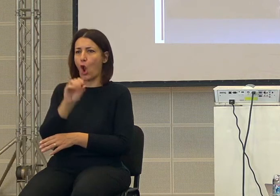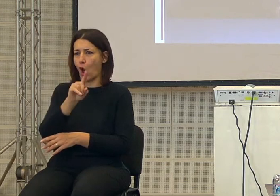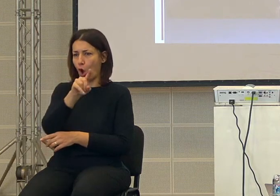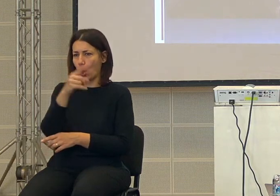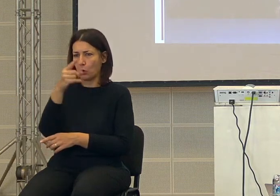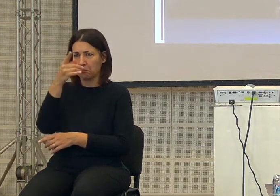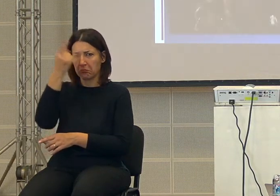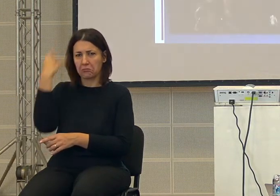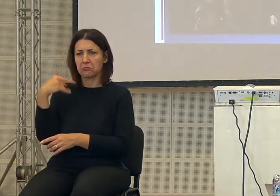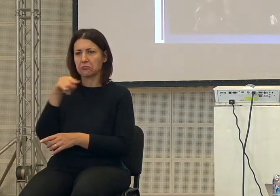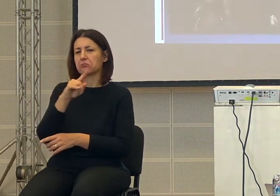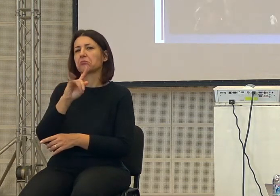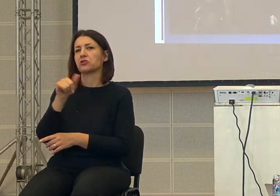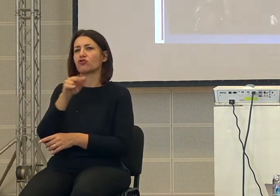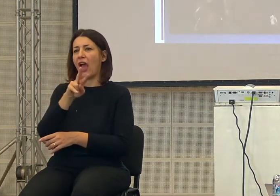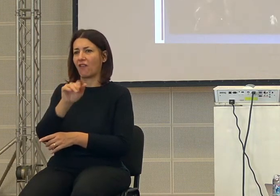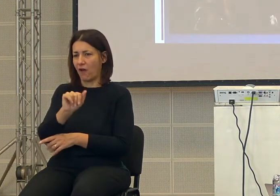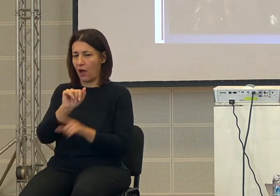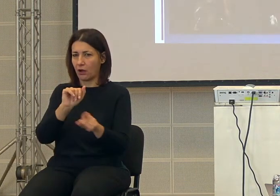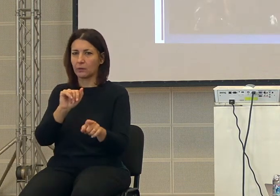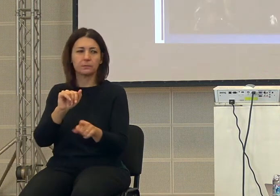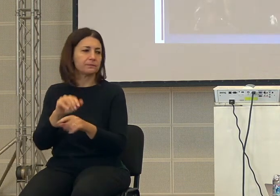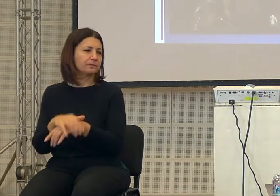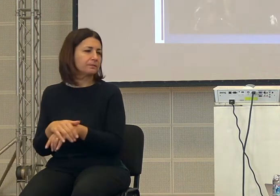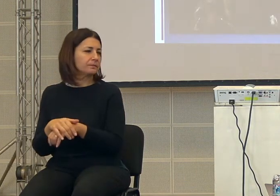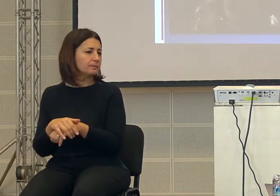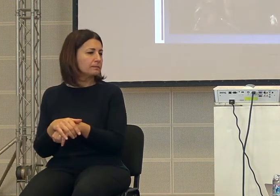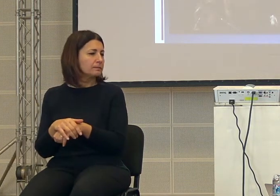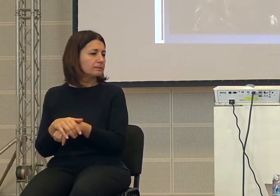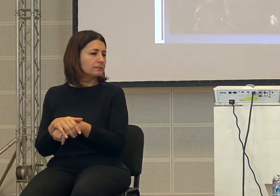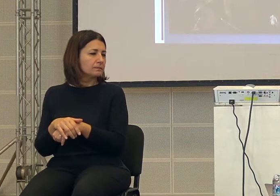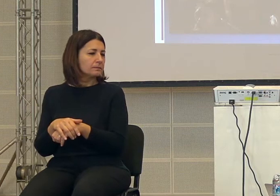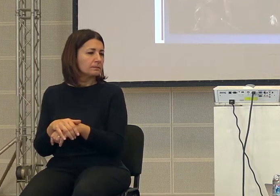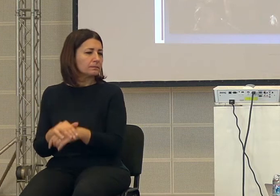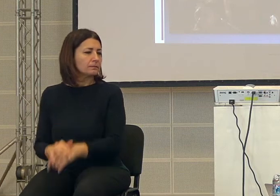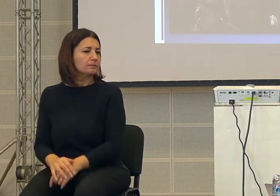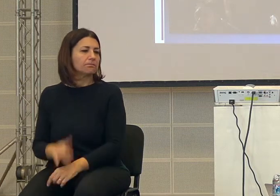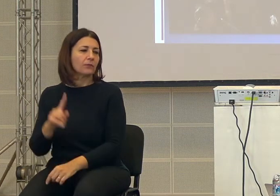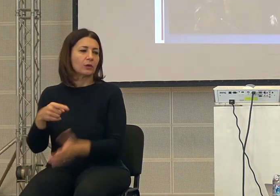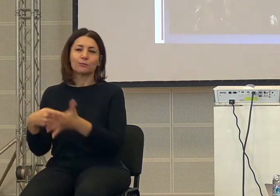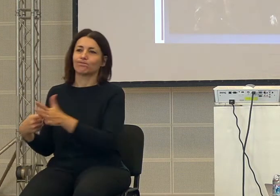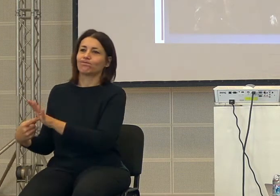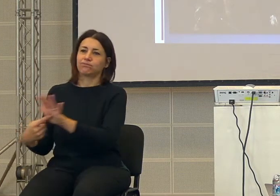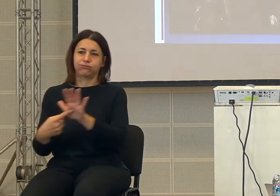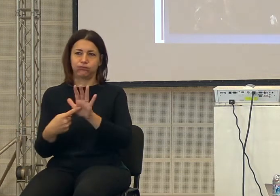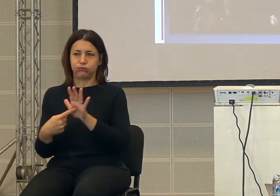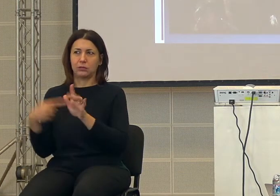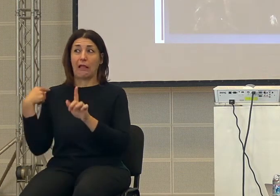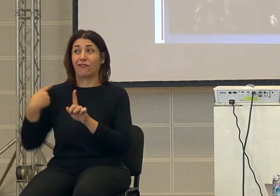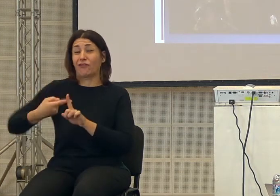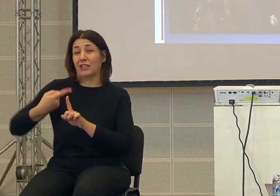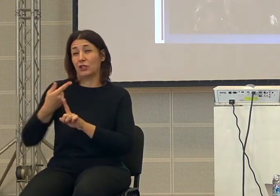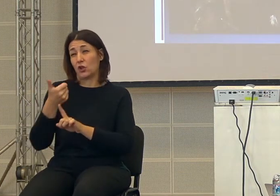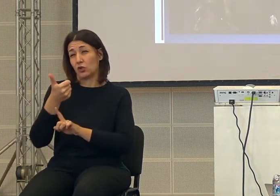a Java, e quindi questo è lo scenario che abbiamo fino a circa